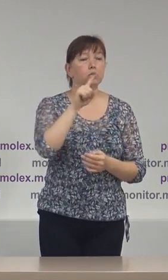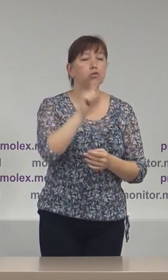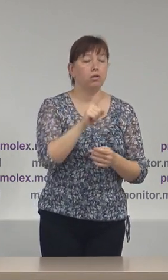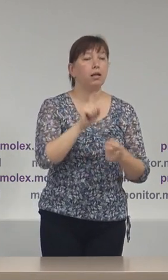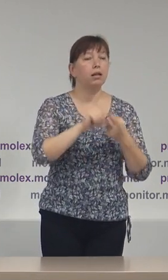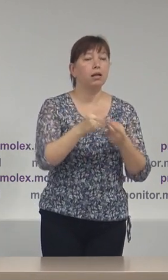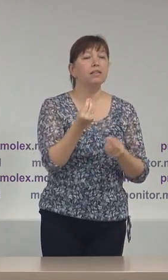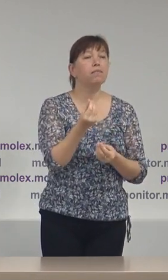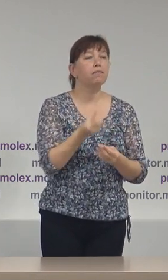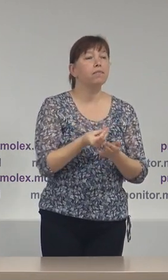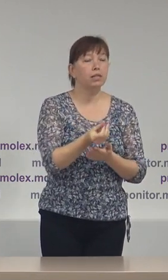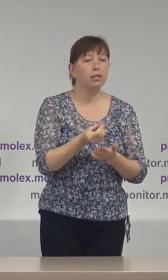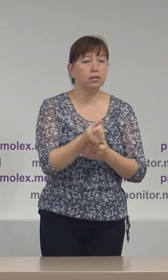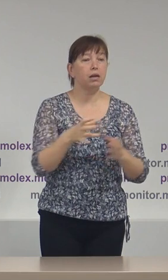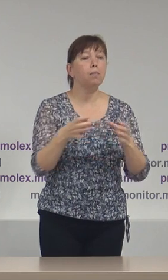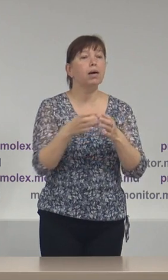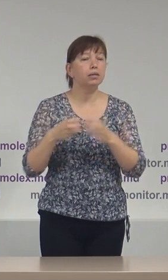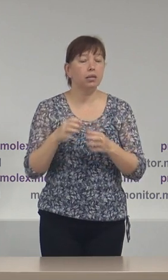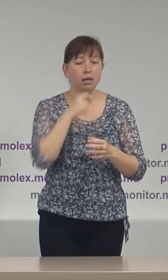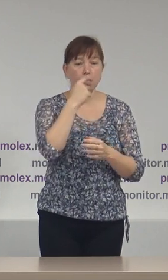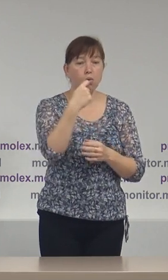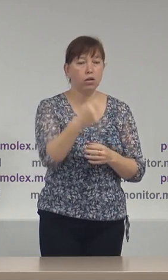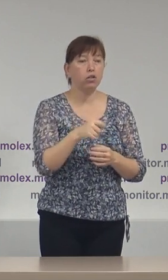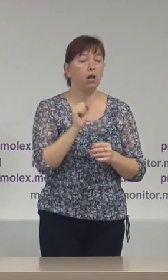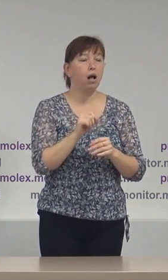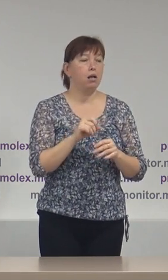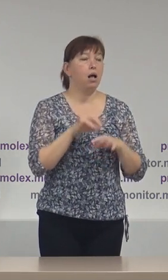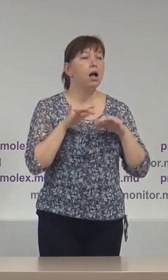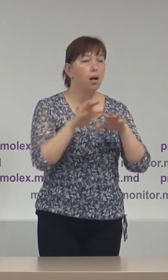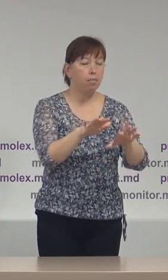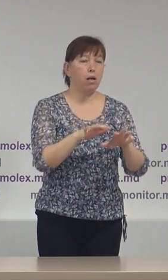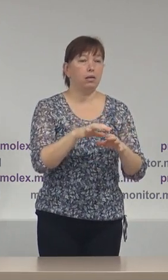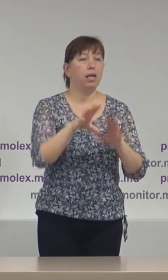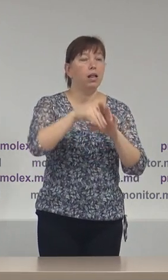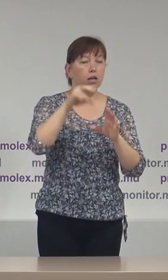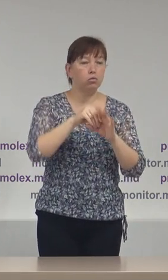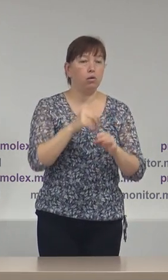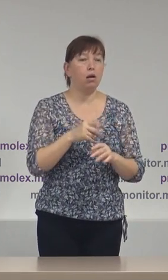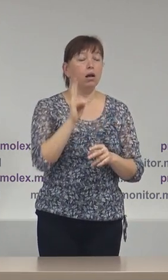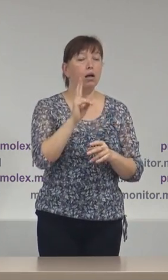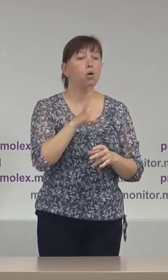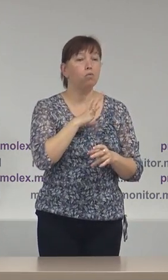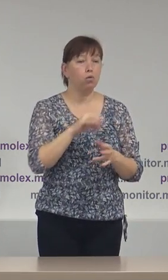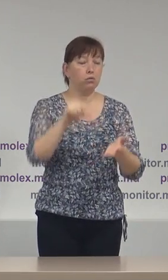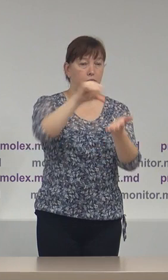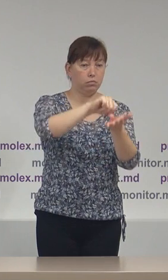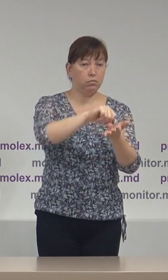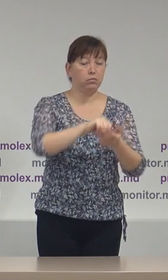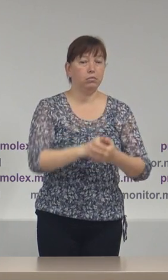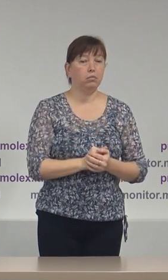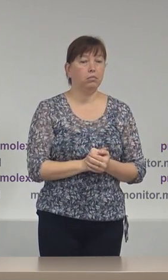finanțarea de către partidele politice a campaniei candidaților pe care i-au desemnat. De către